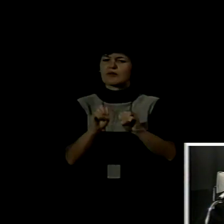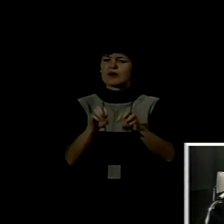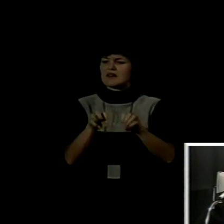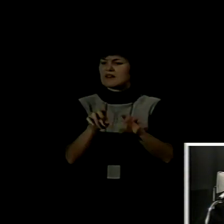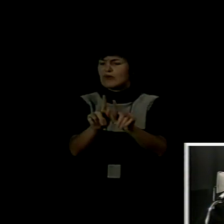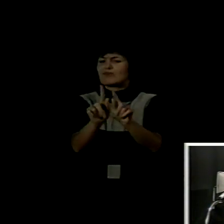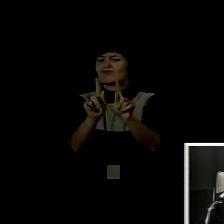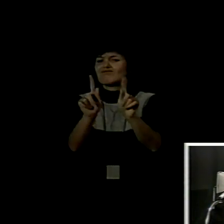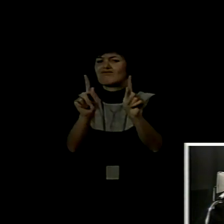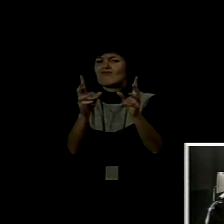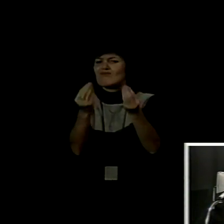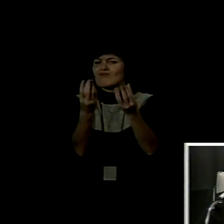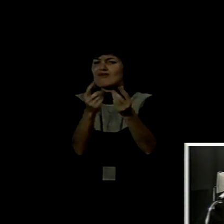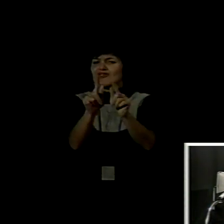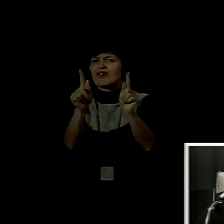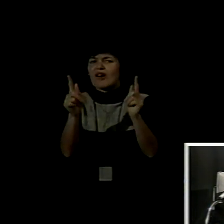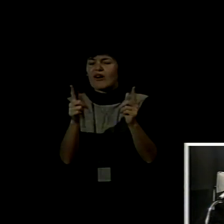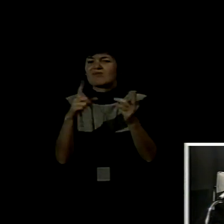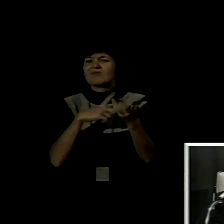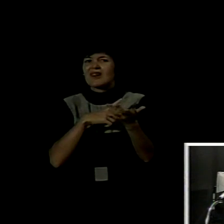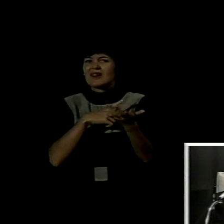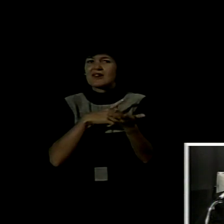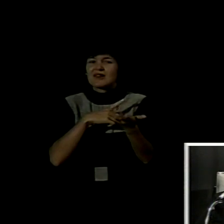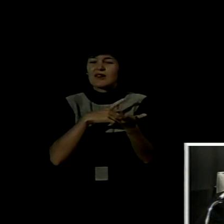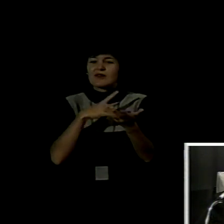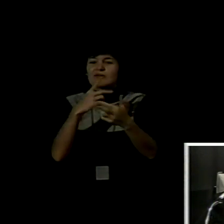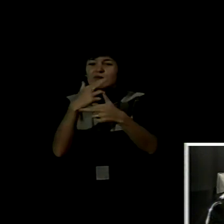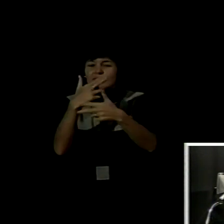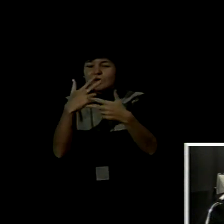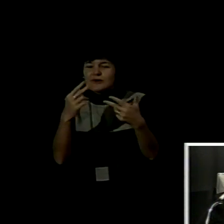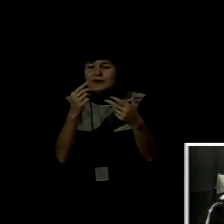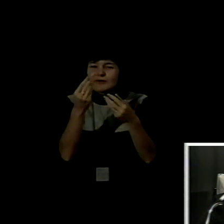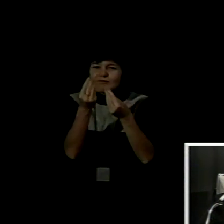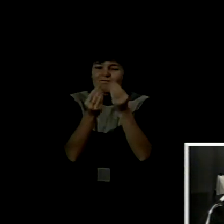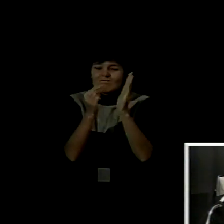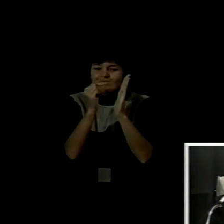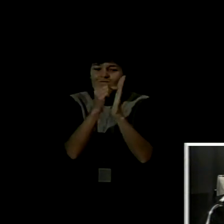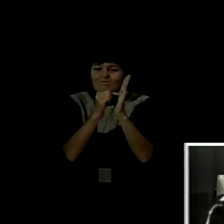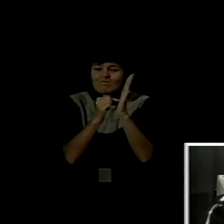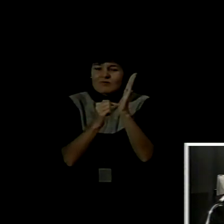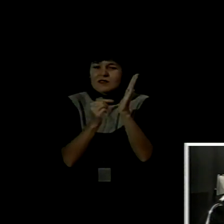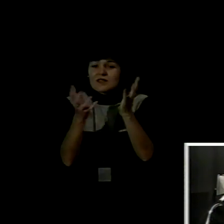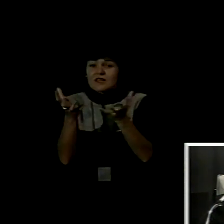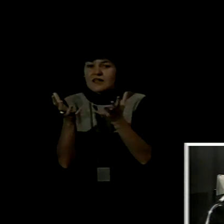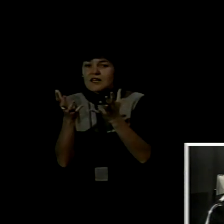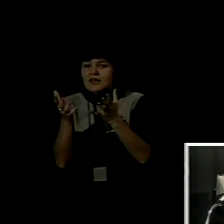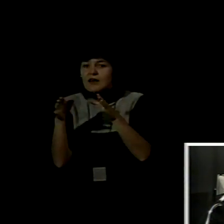que han tendido hacia la homogenización de los planes y programas de enseñanza,